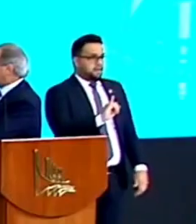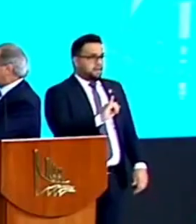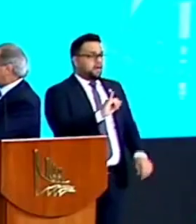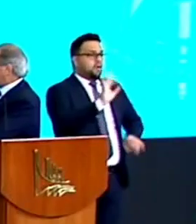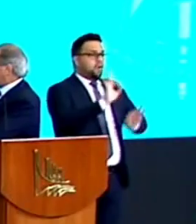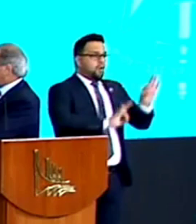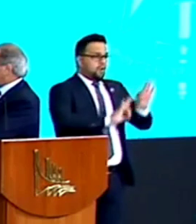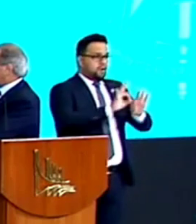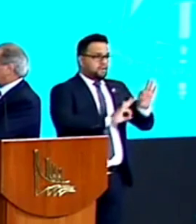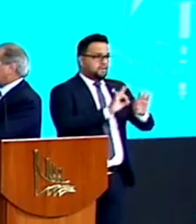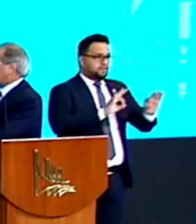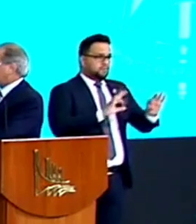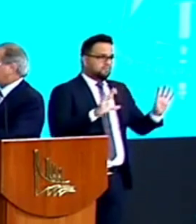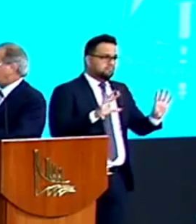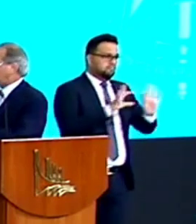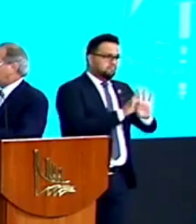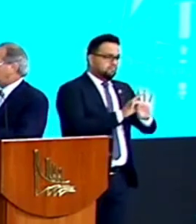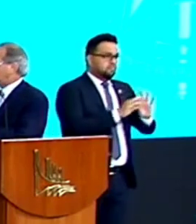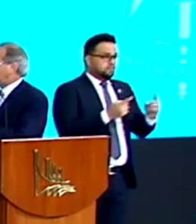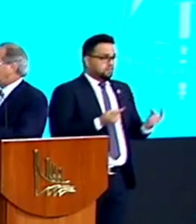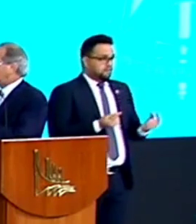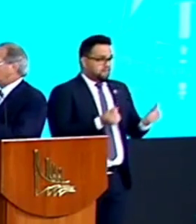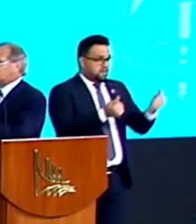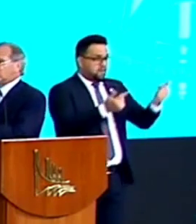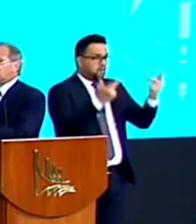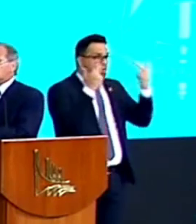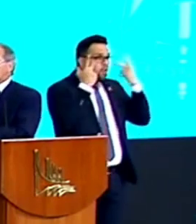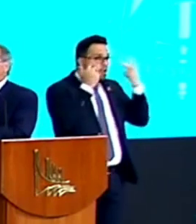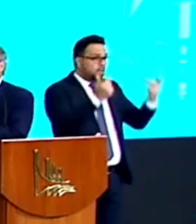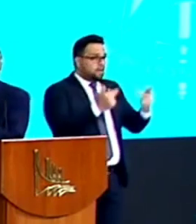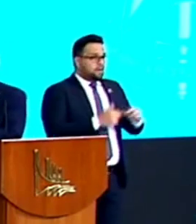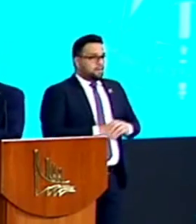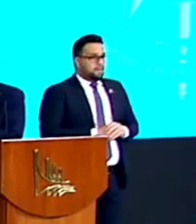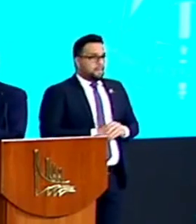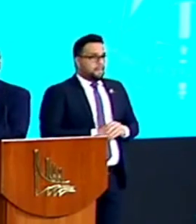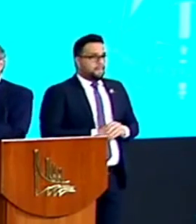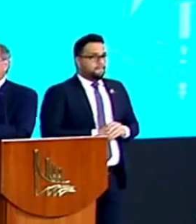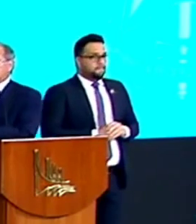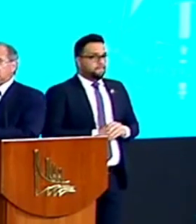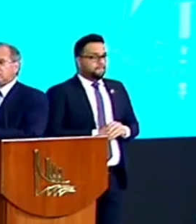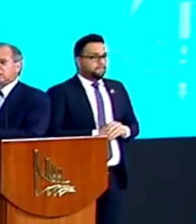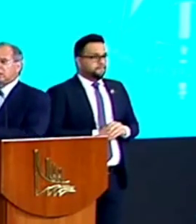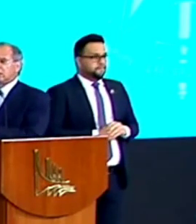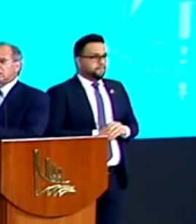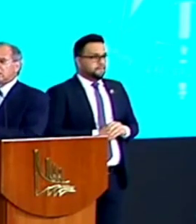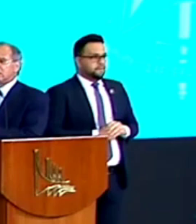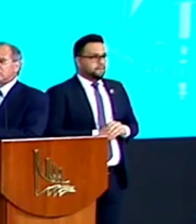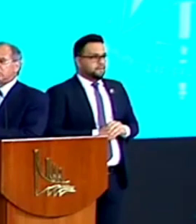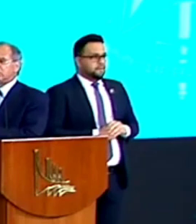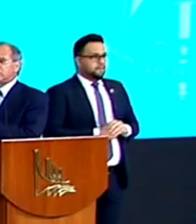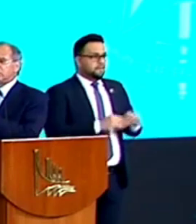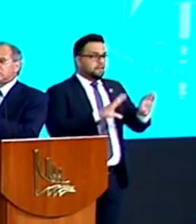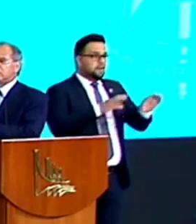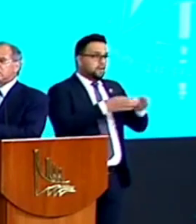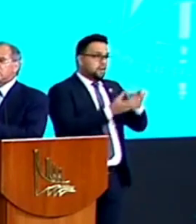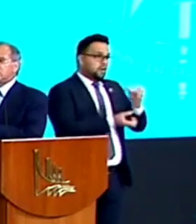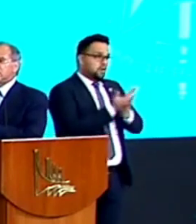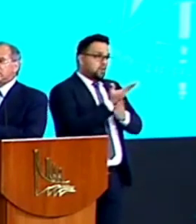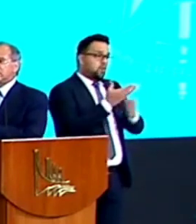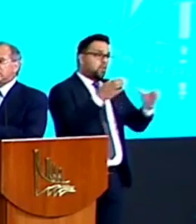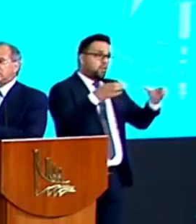convencional, nós vamos ter agora o nosso Comitê de